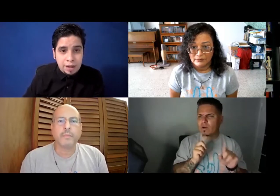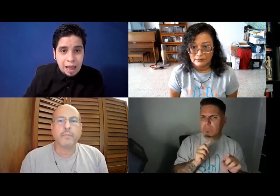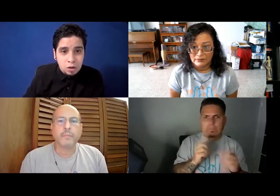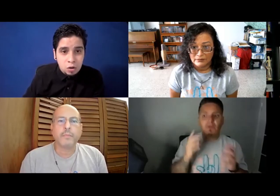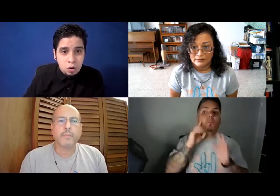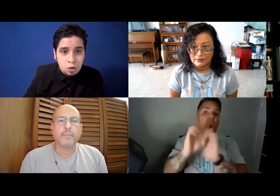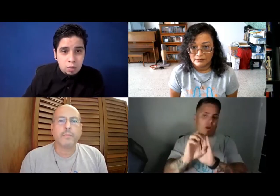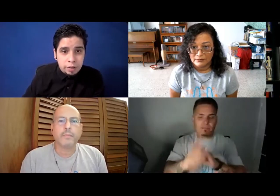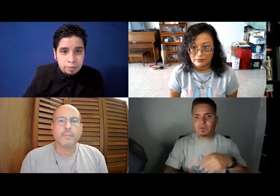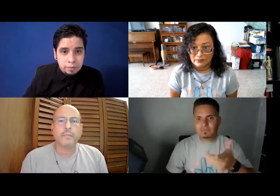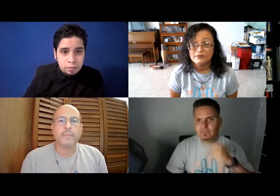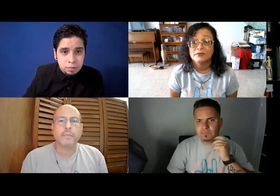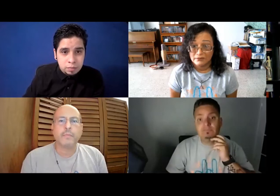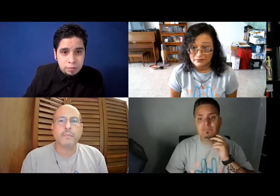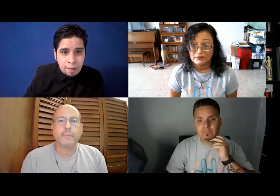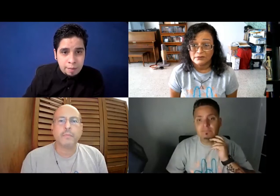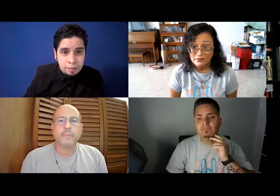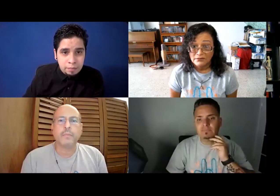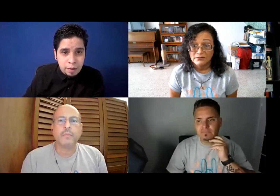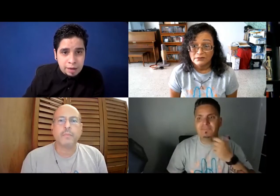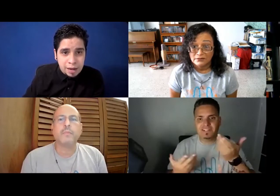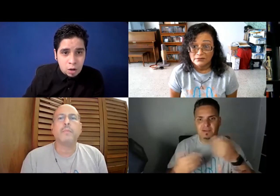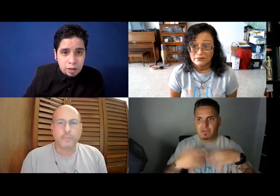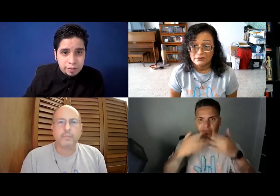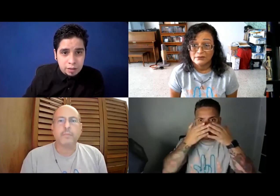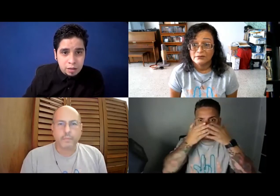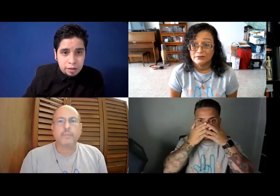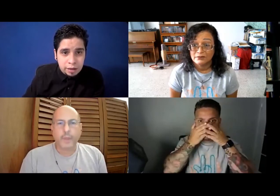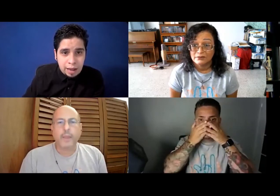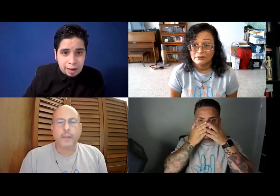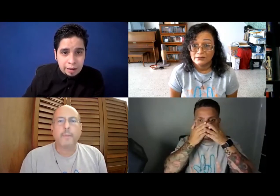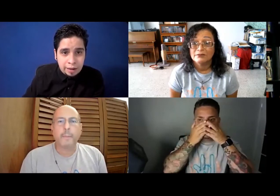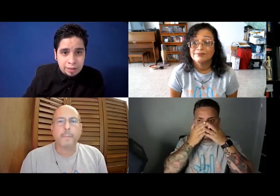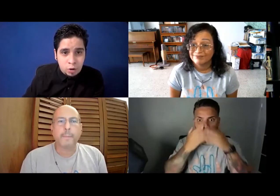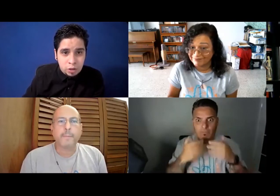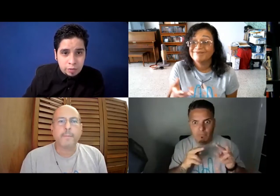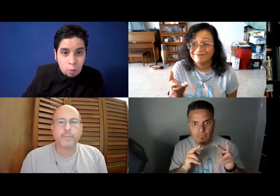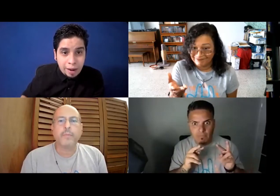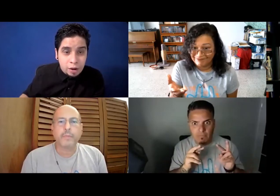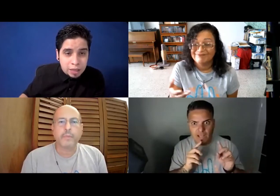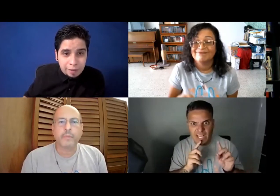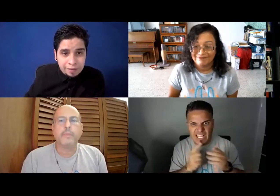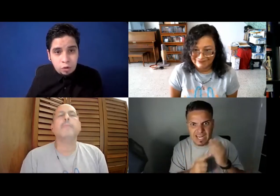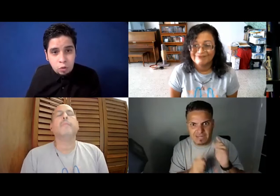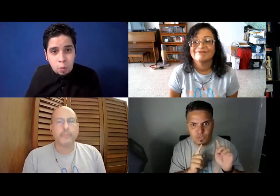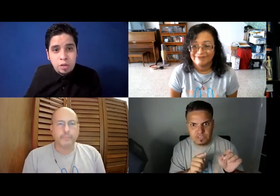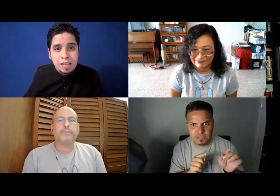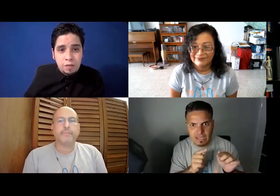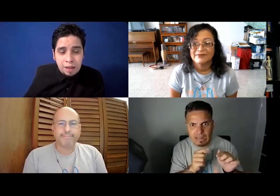a algo, pues, déjame ver, ¿ves mi cara cómo hace? Que este movimiento, pues no veo qué está pasando, que no puedo identificar